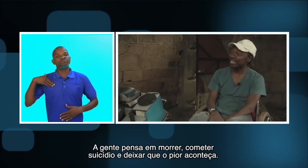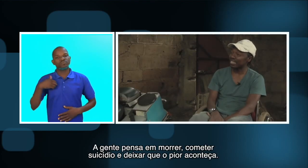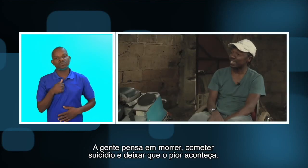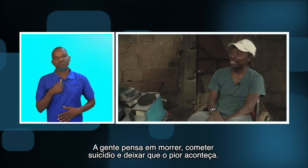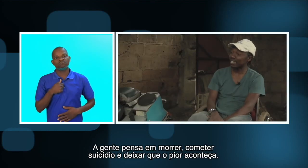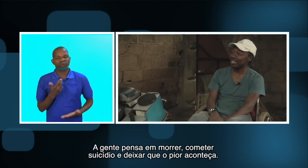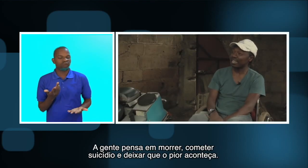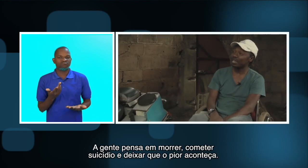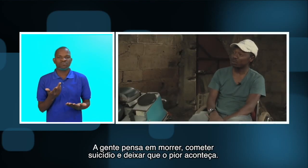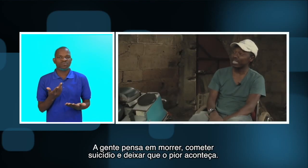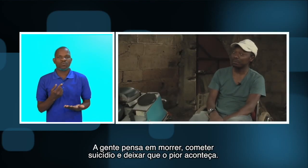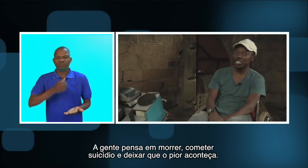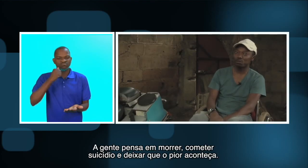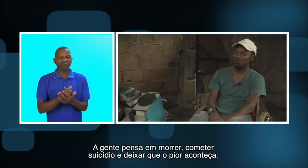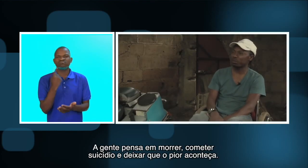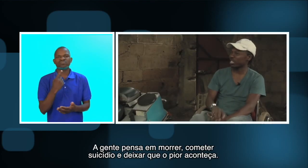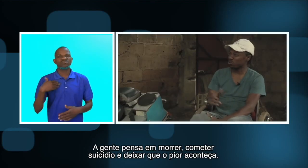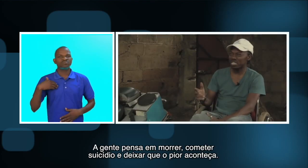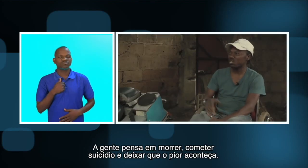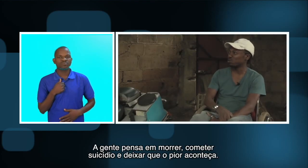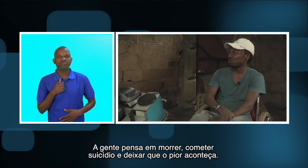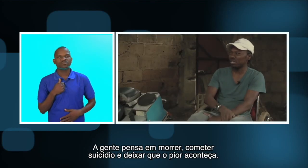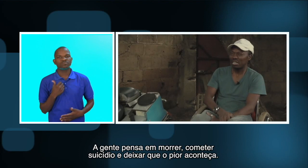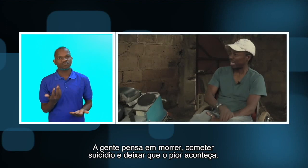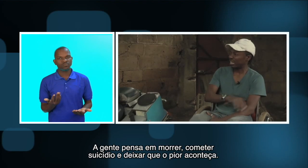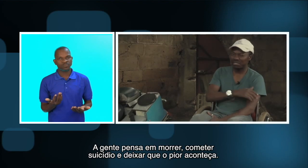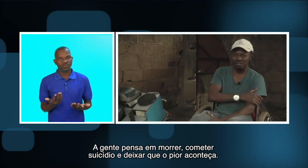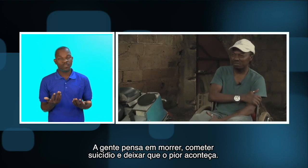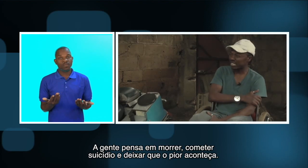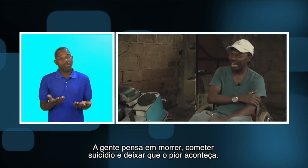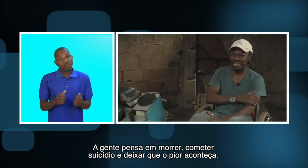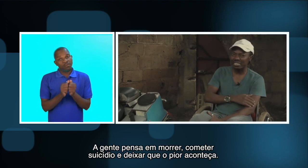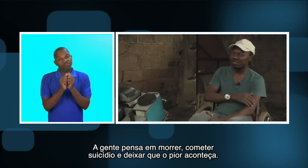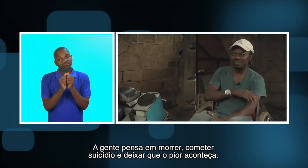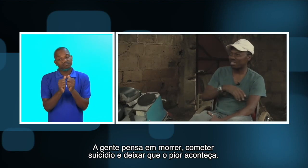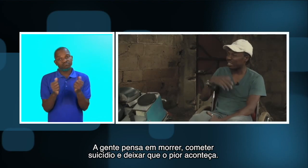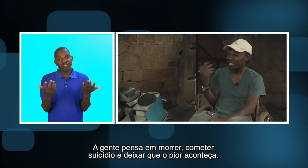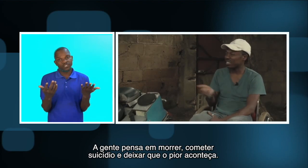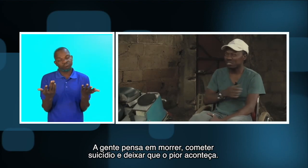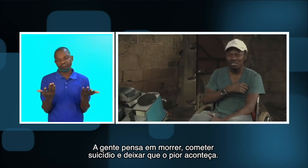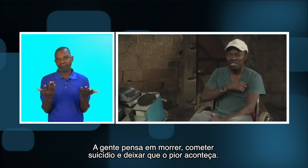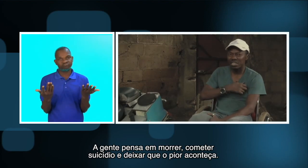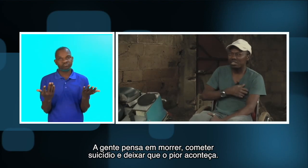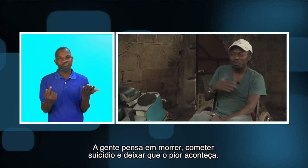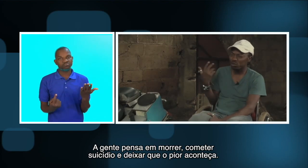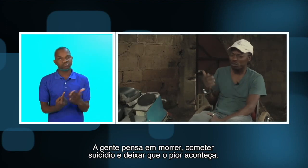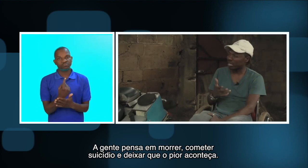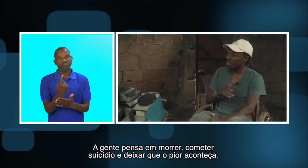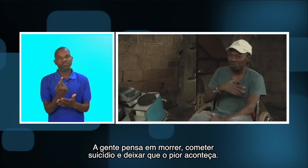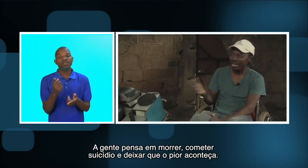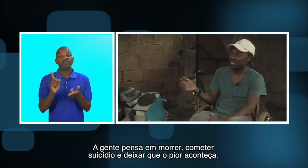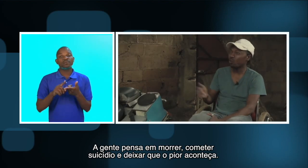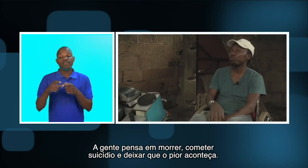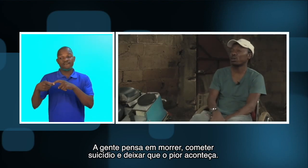gente pensa é morrer mesmo cometer suicídio é deixar que pronto